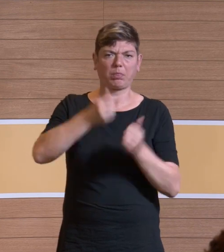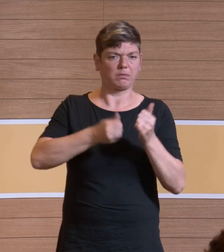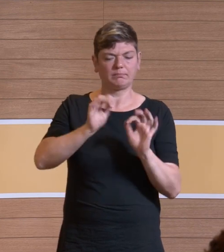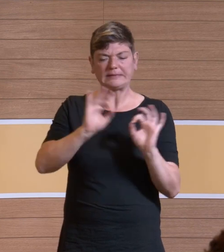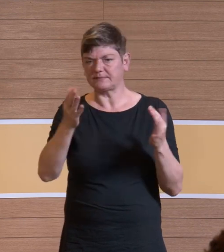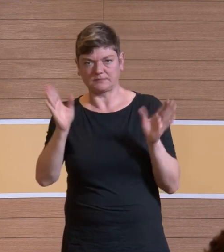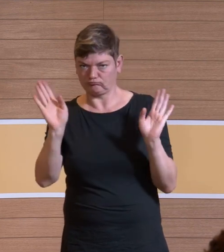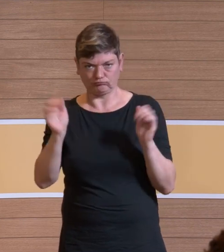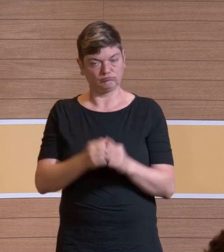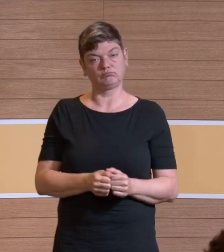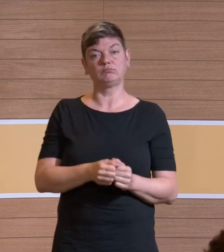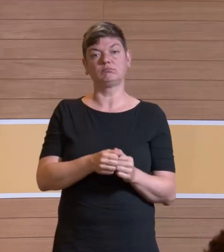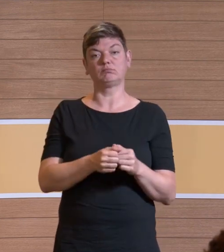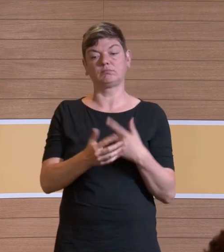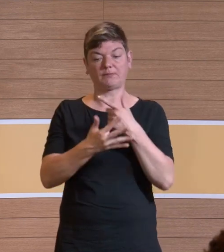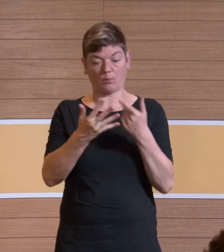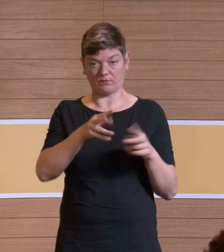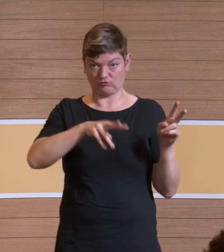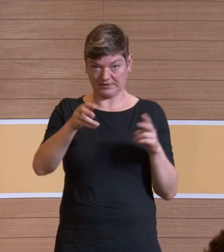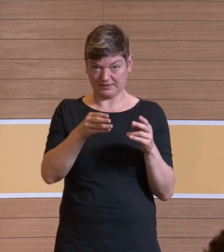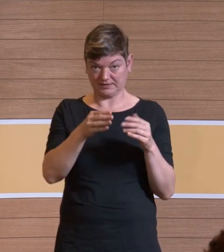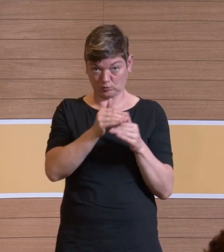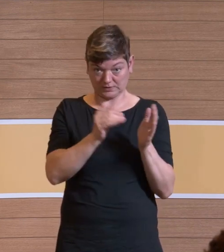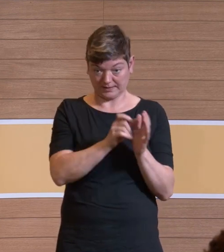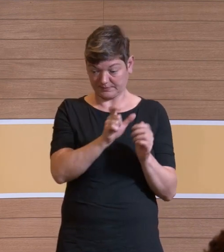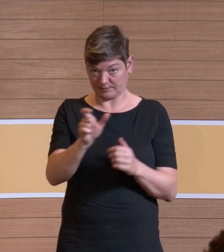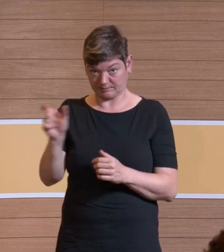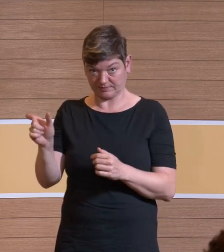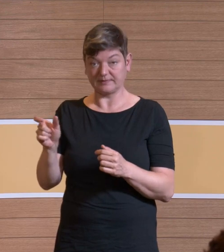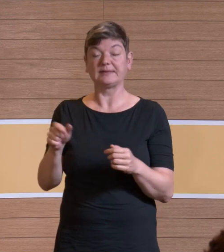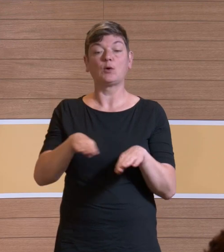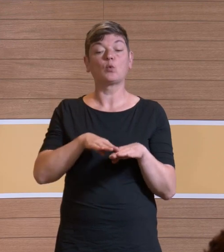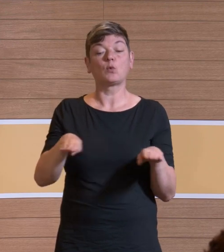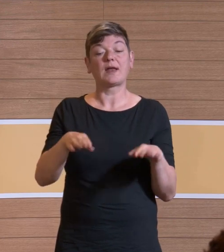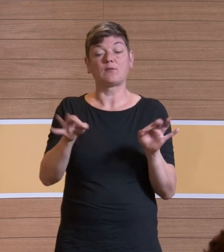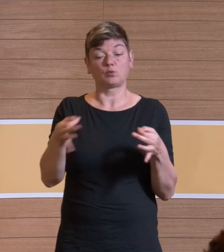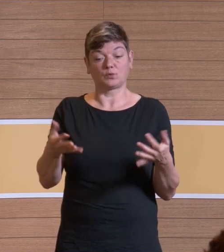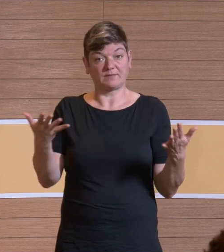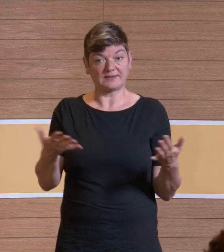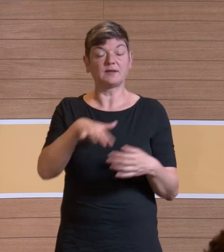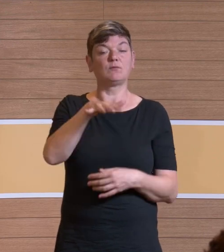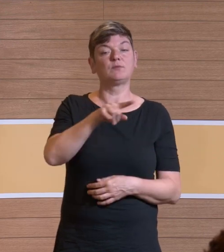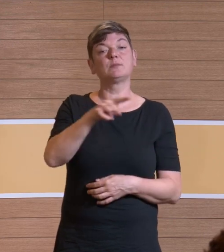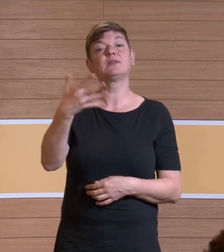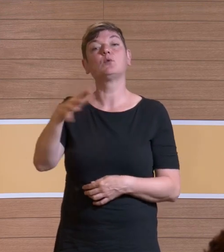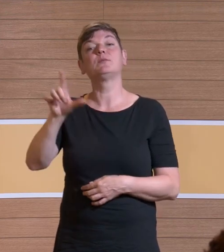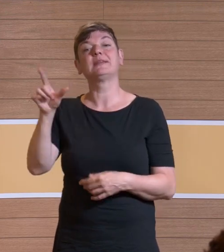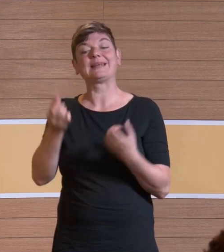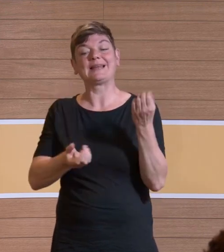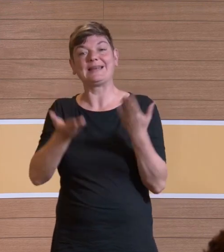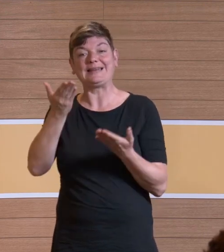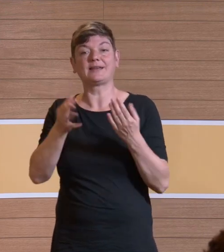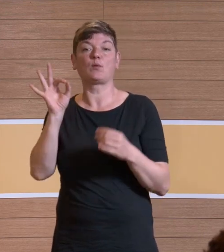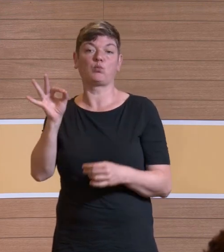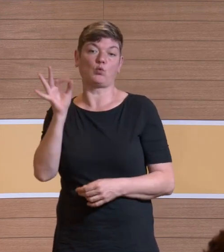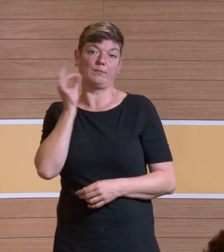Alle Systeme haben eine wesentliche Grundgesamtheit. Die saugen 15 bis 50 Liter pro Minute ab. Das